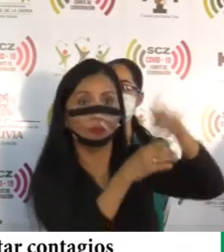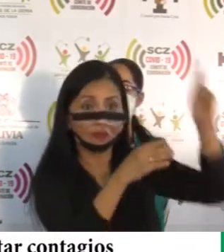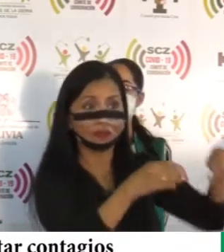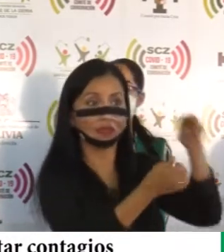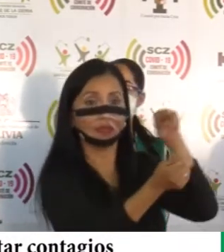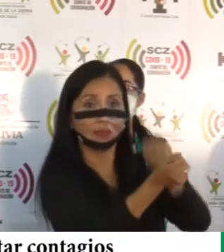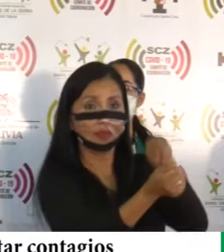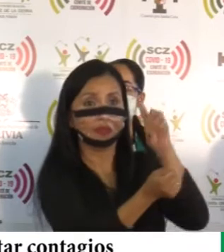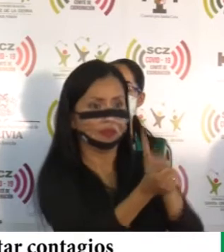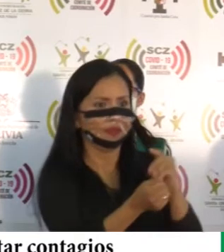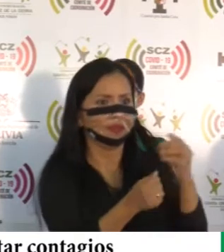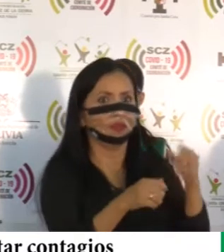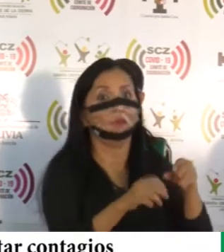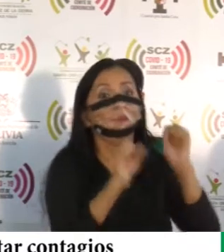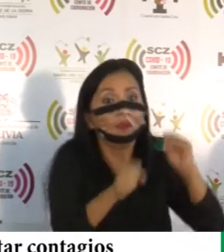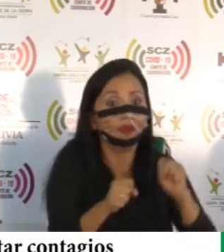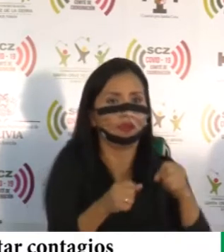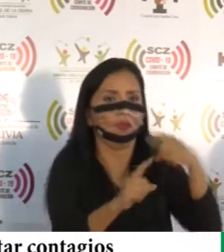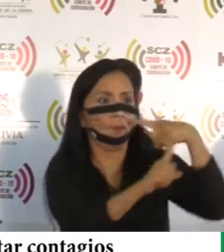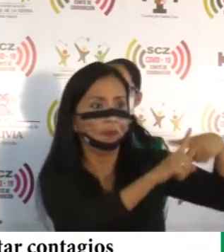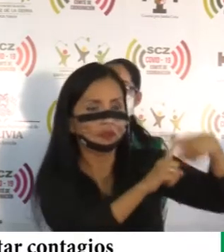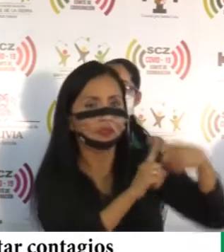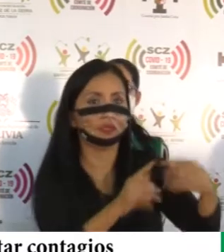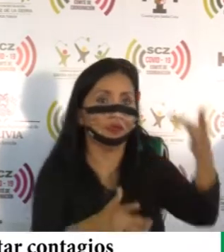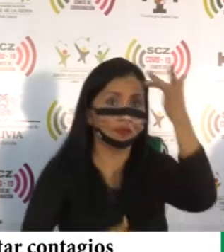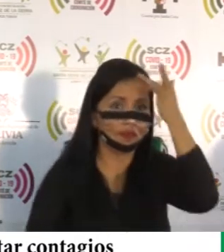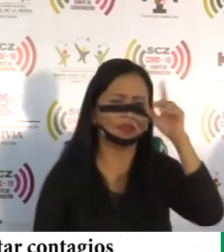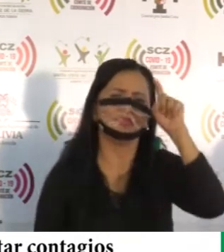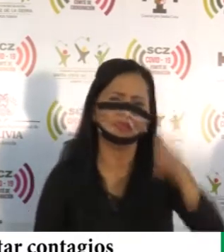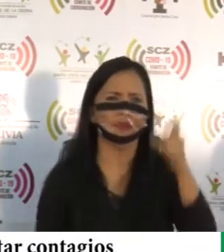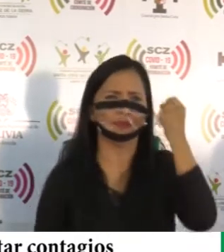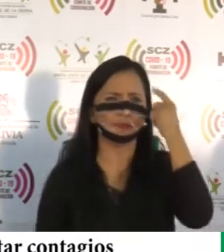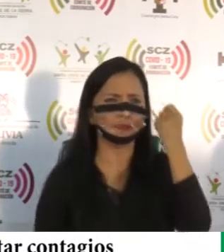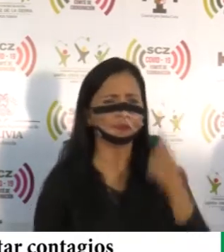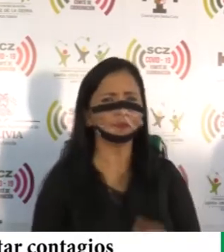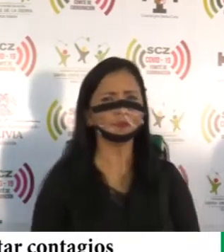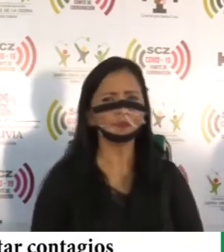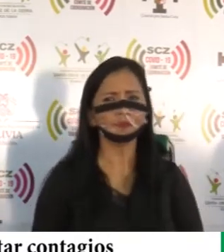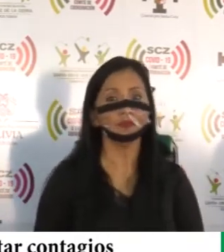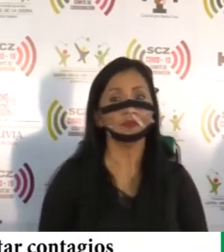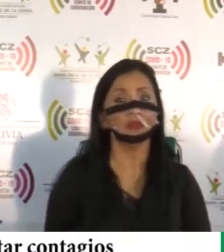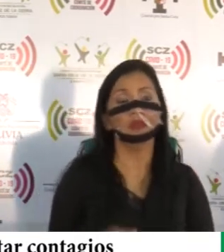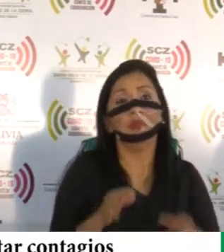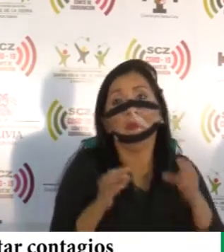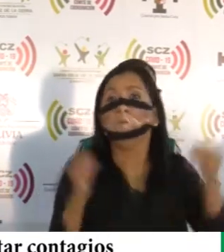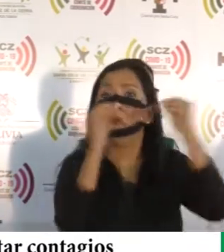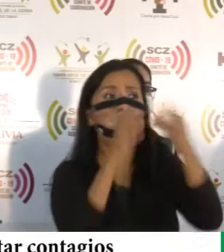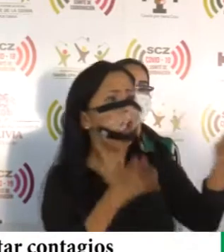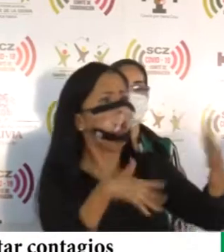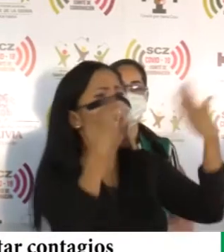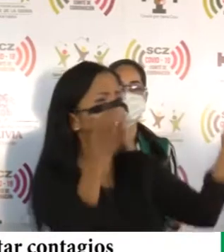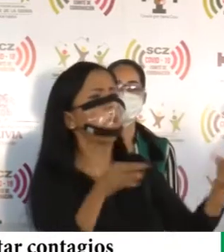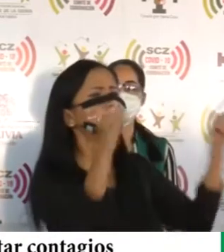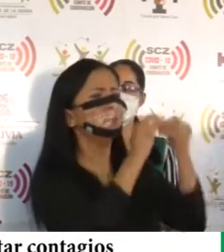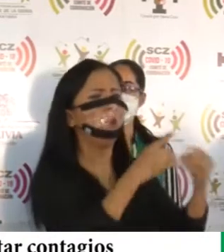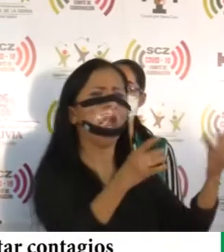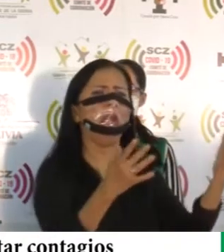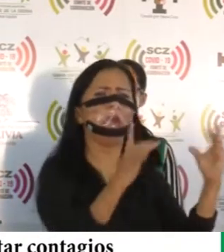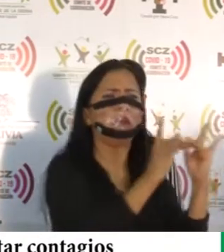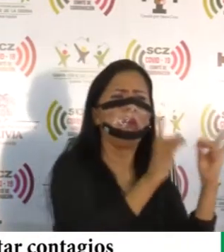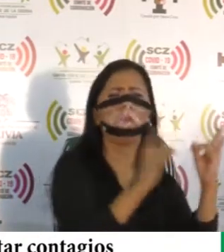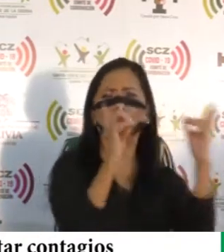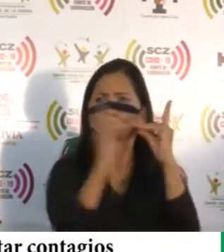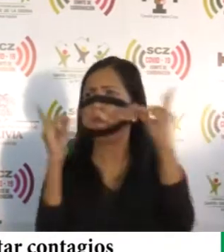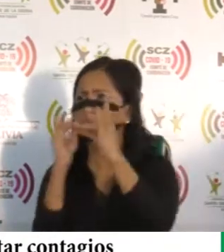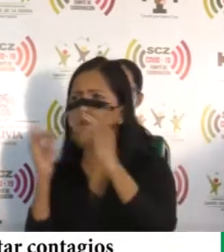que no hay reemplazos a veces. Esa la situación que debemos entender. Y no porque cada vez tengamos la posibilidad de más camas.